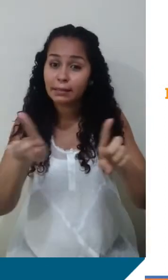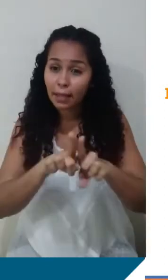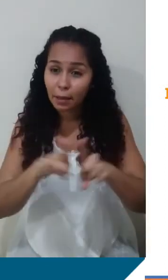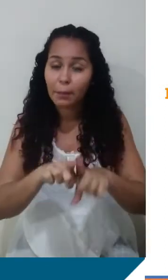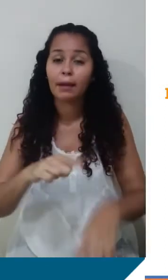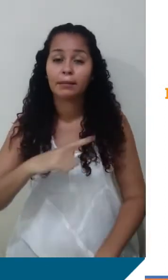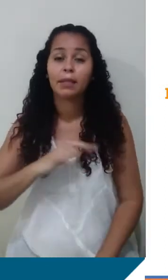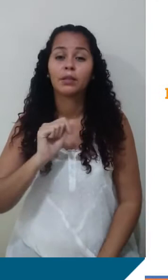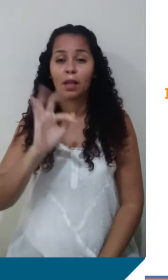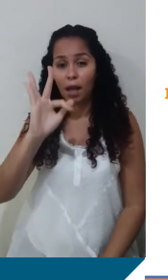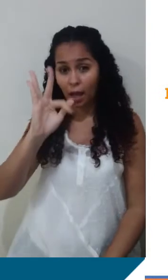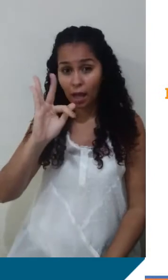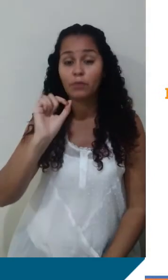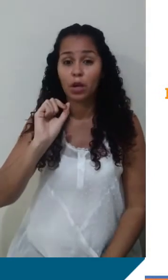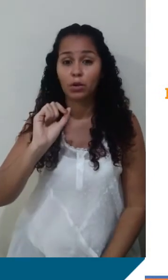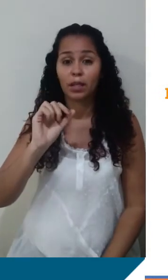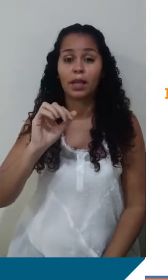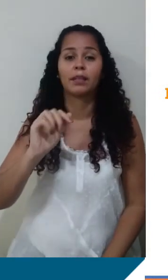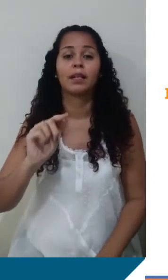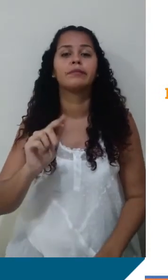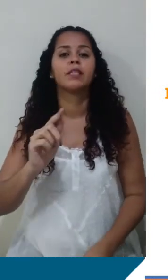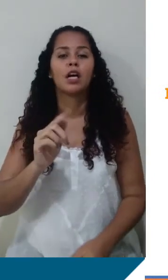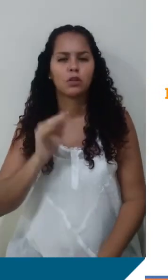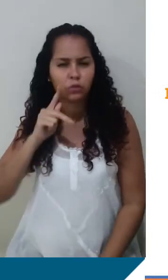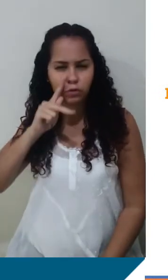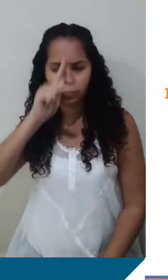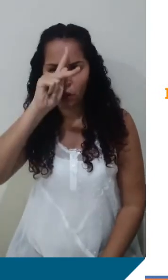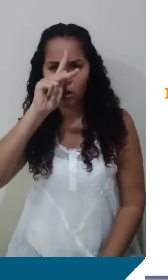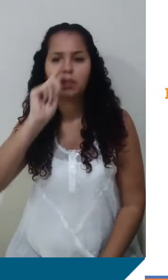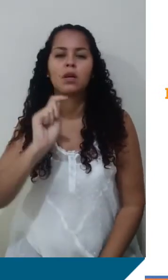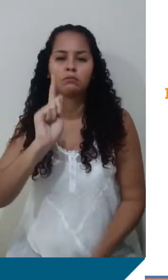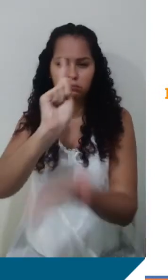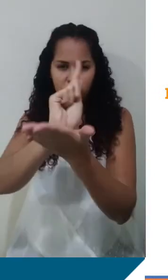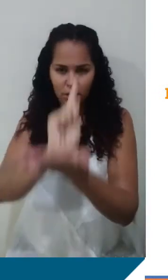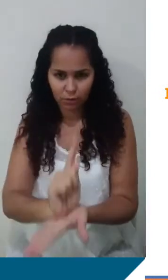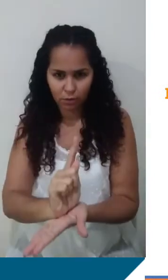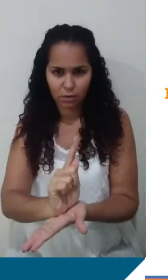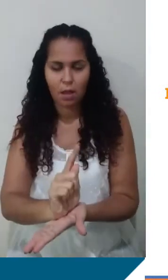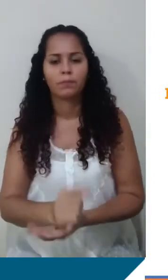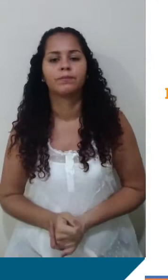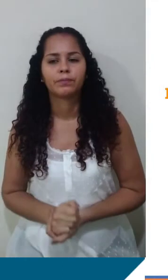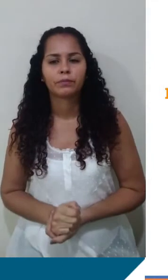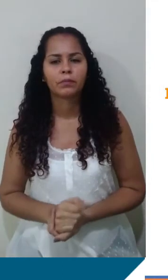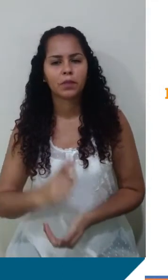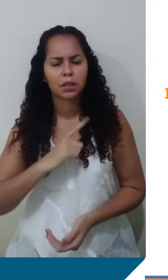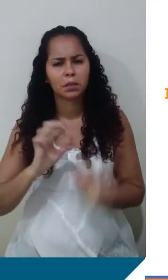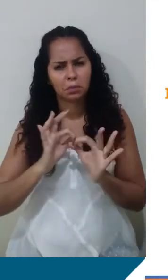nossa força gravitacional expressa deste modo. Então, o que a gente tem? A distância entre o centro desses